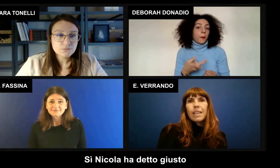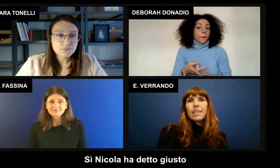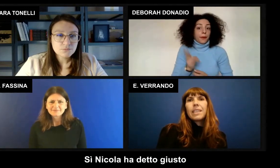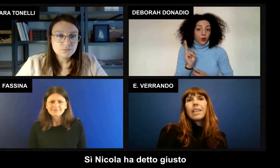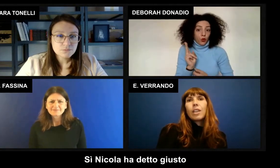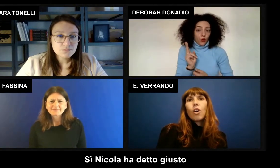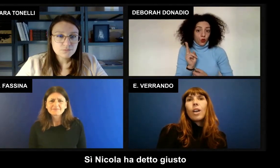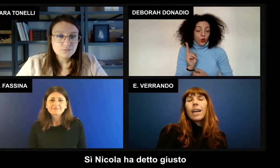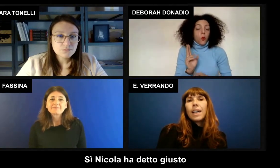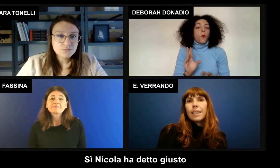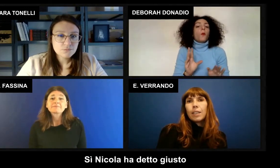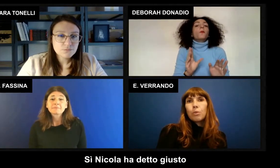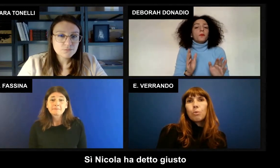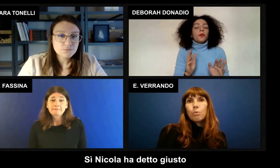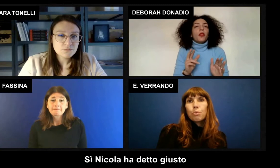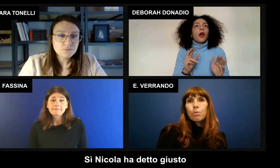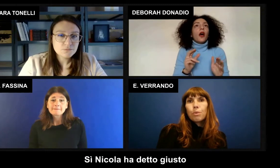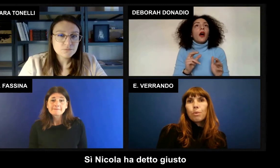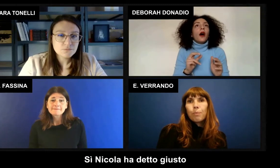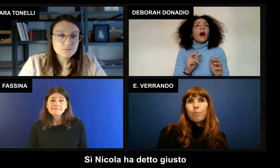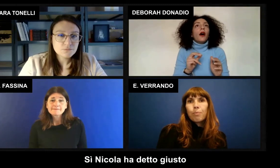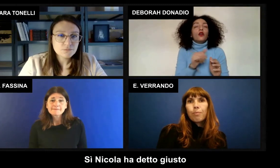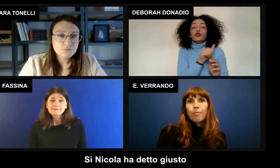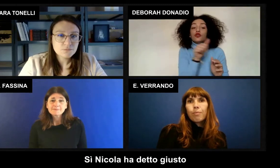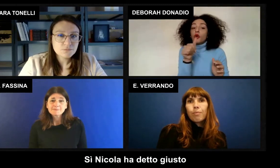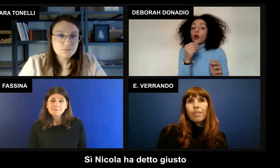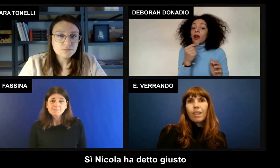Sì, Nicola ha detto giusto.